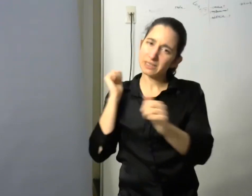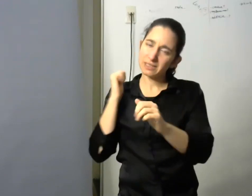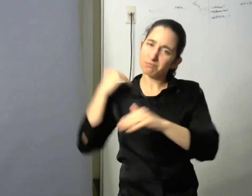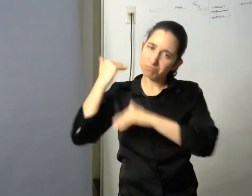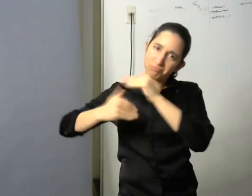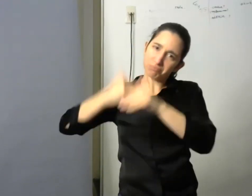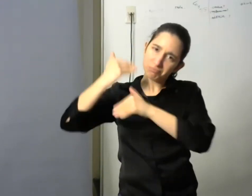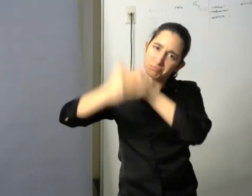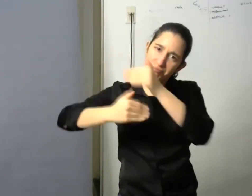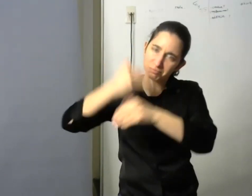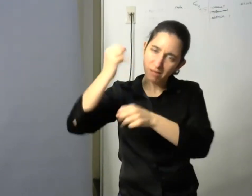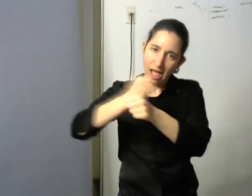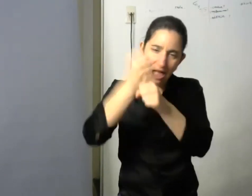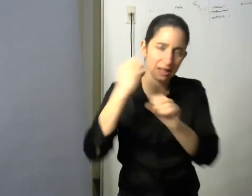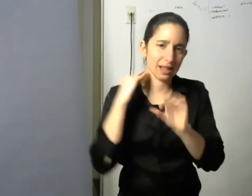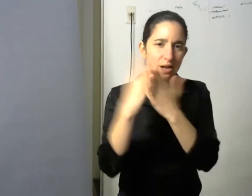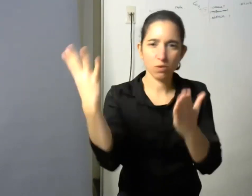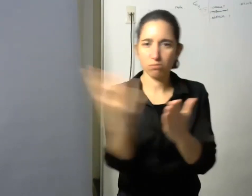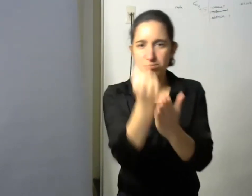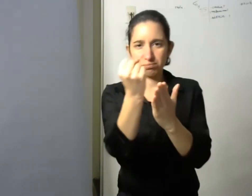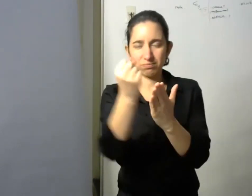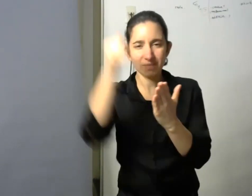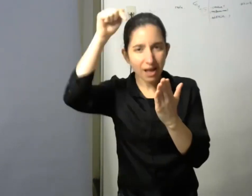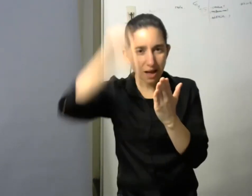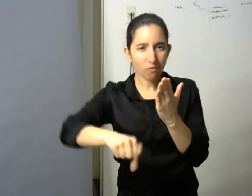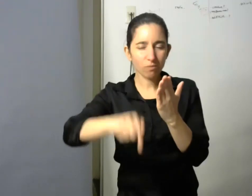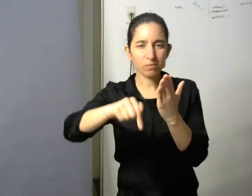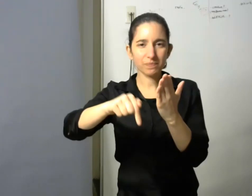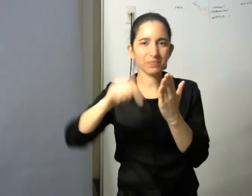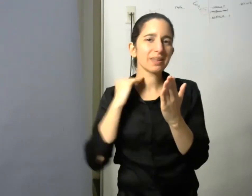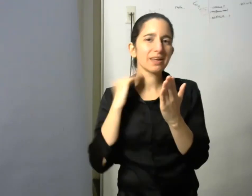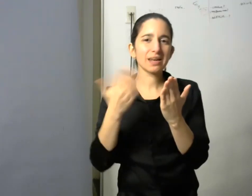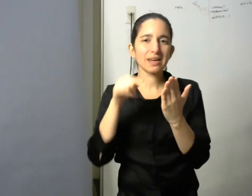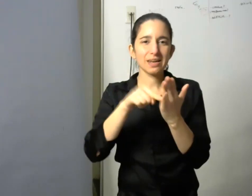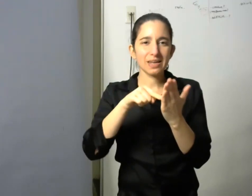empieza a cerrarse digamos